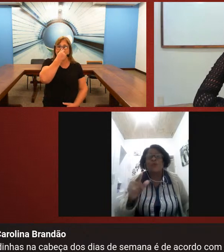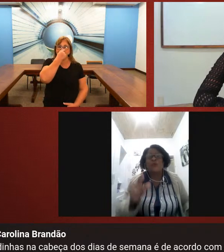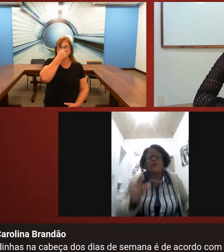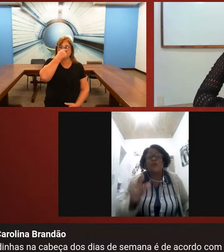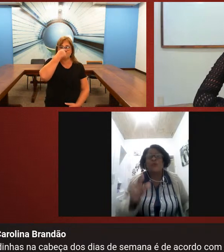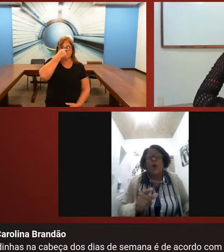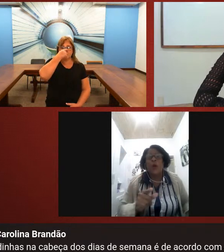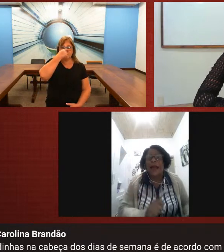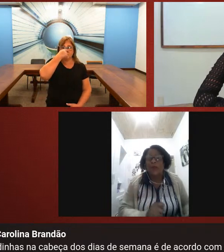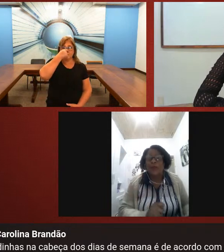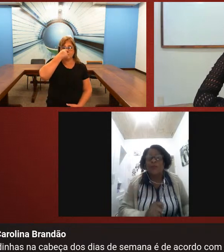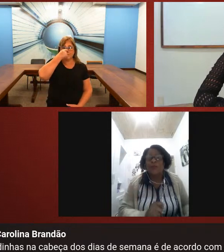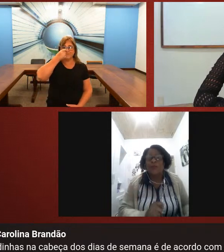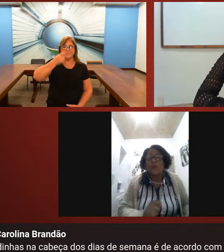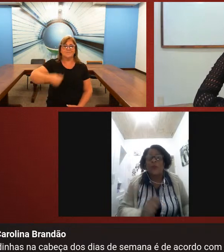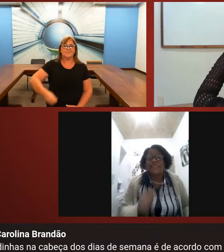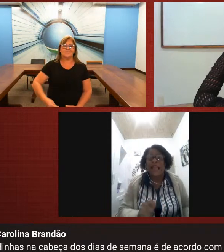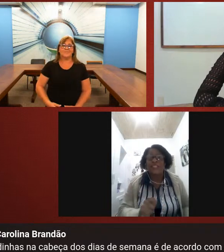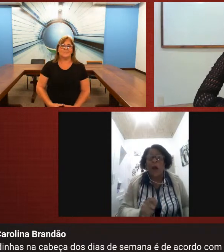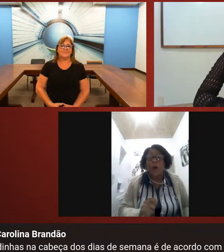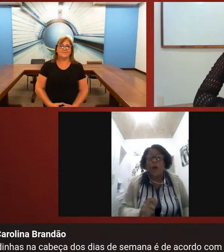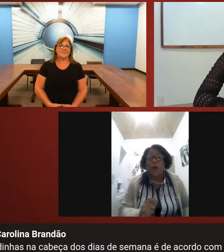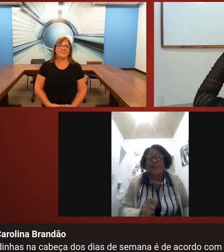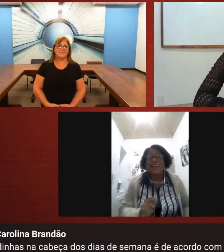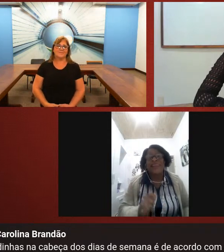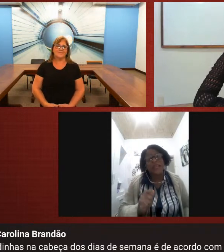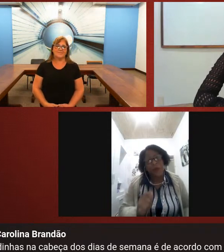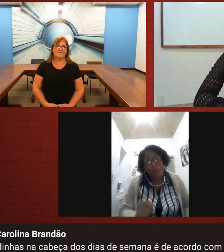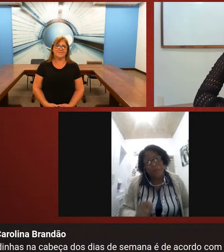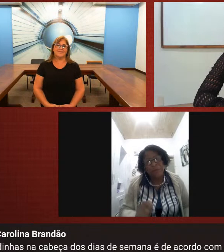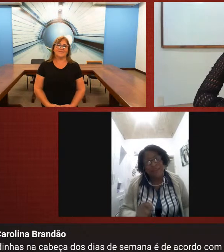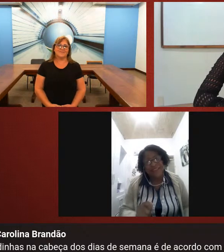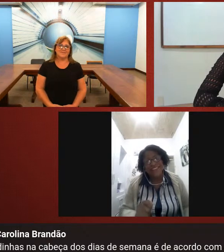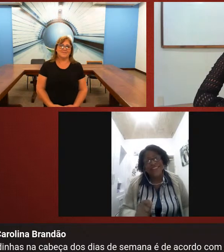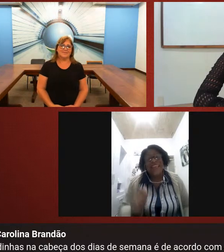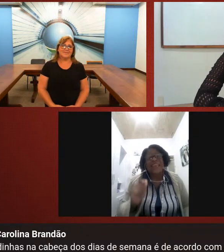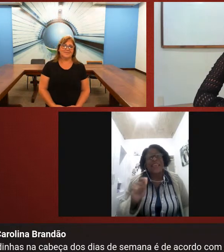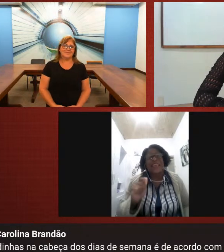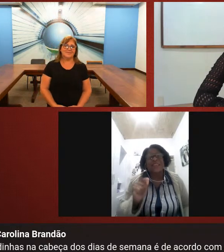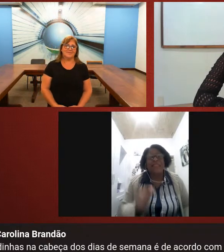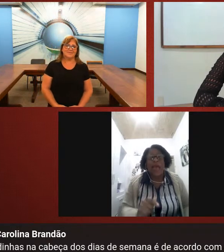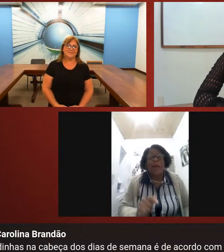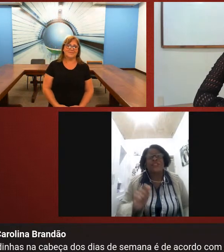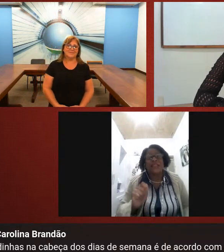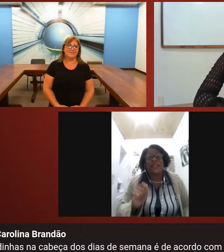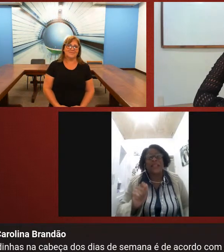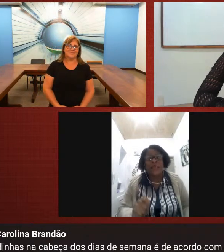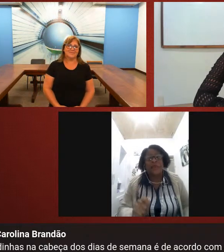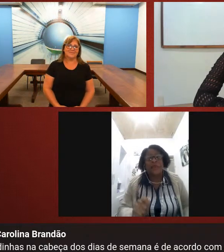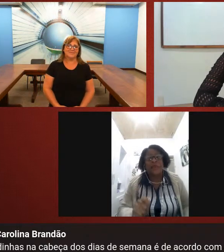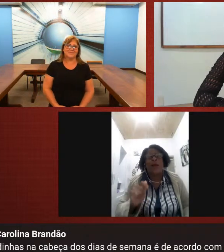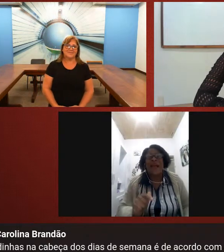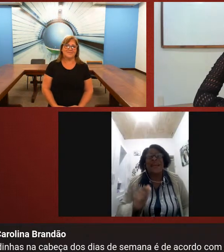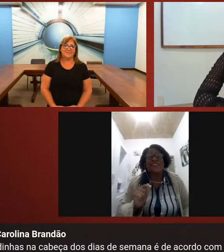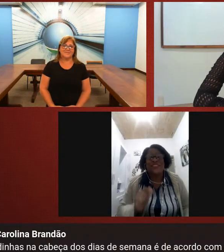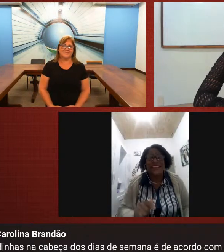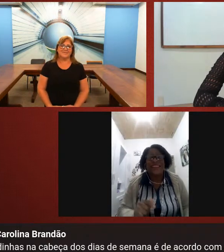surdo é colocado numa sala de aula e não aprende intérprete de Libras não é garantia